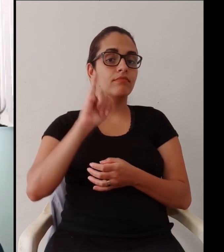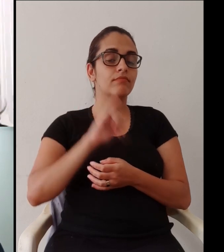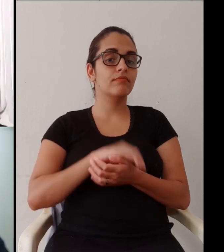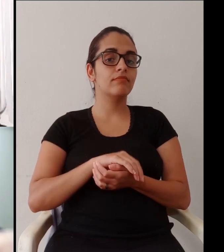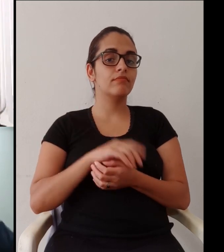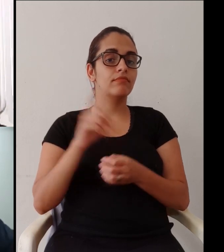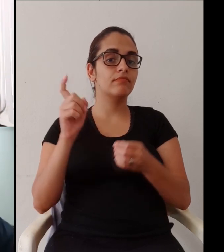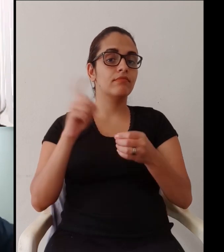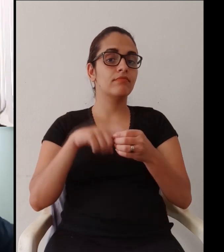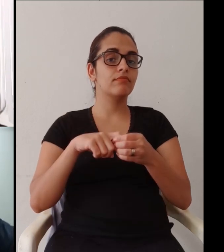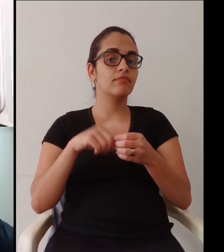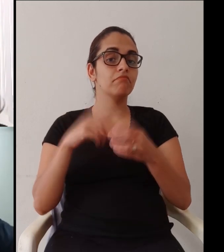Vamos ver.